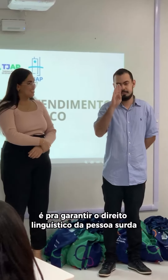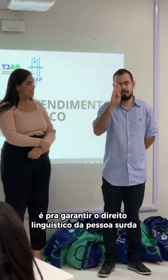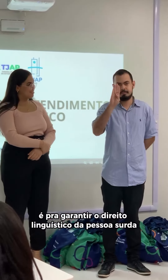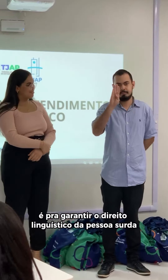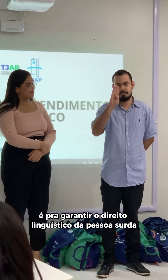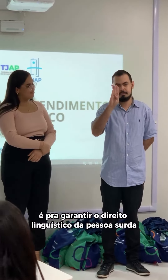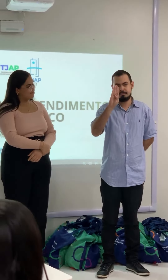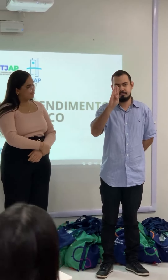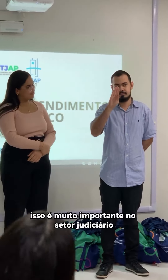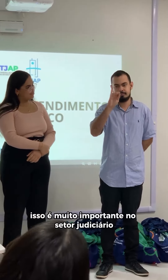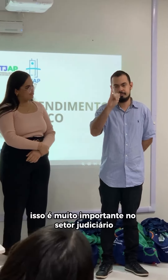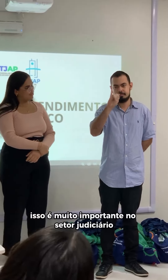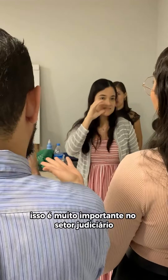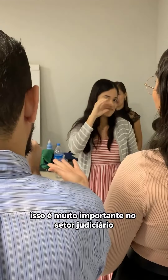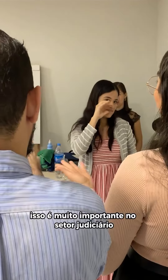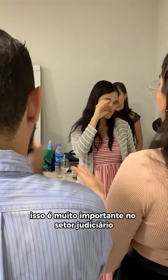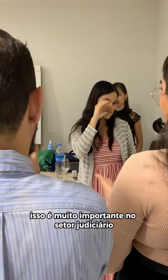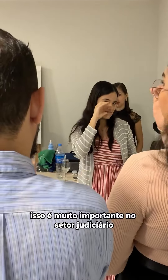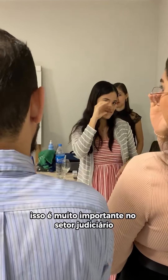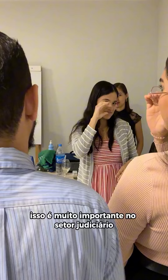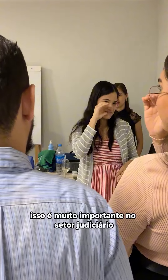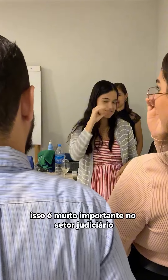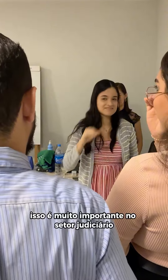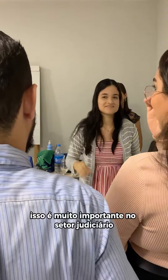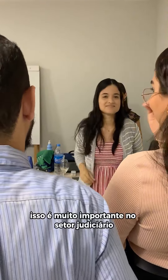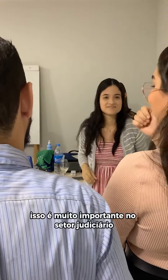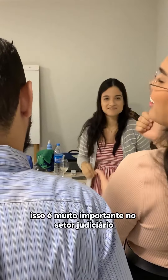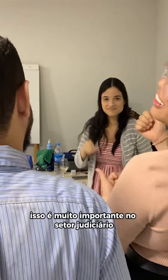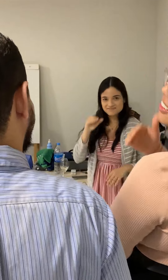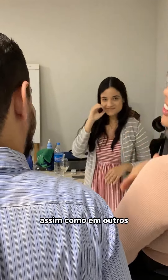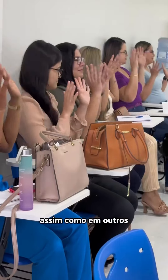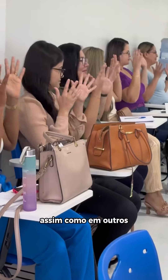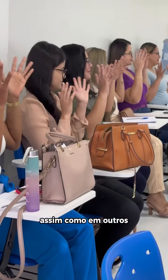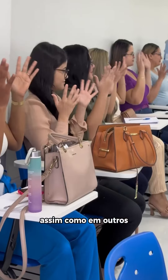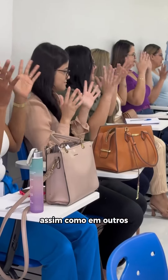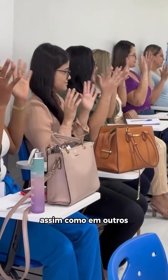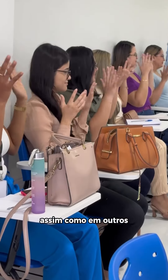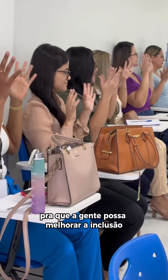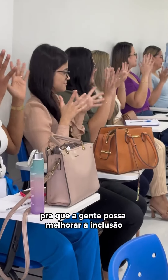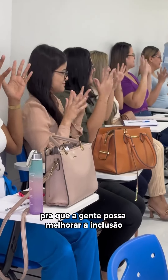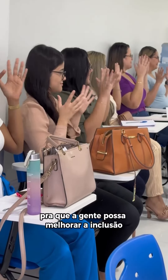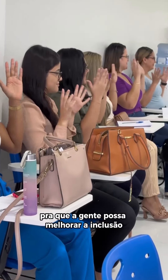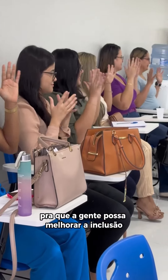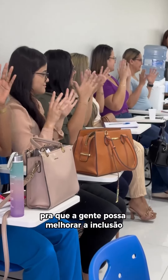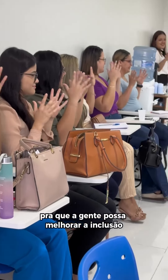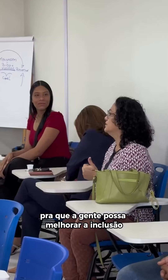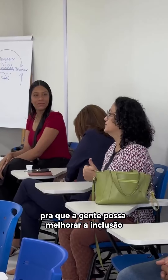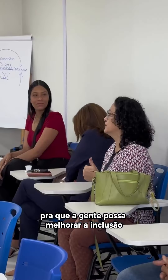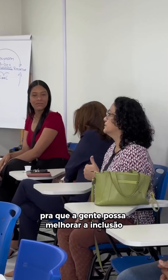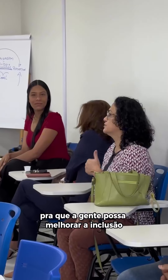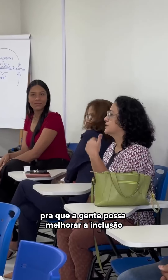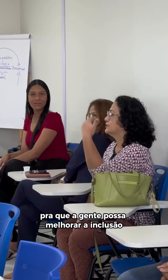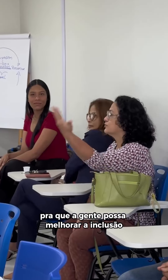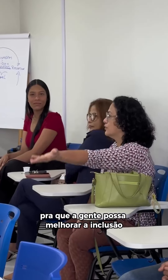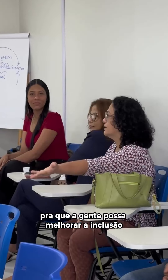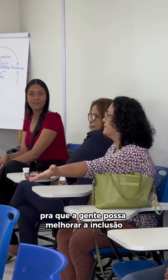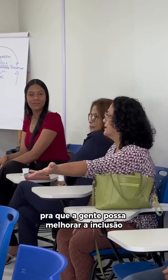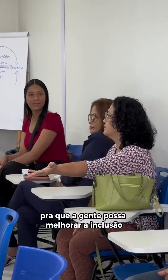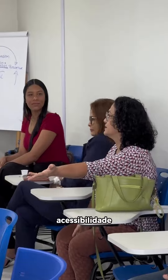pessoa surda. Isso é muito importante no setor judiciário, assim como em outros, para que a gente possa melhorar a inclusão, a